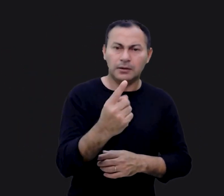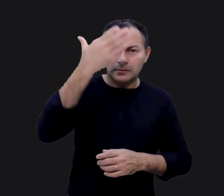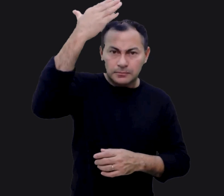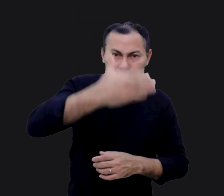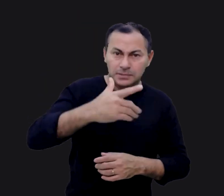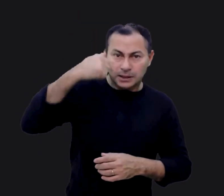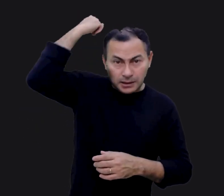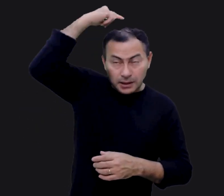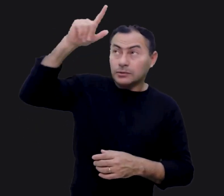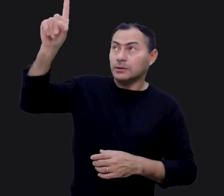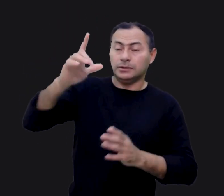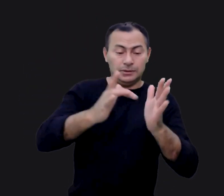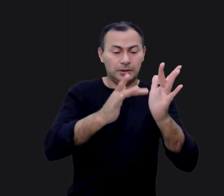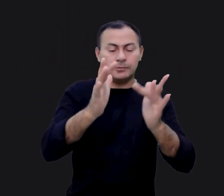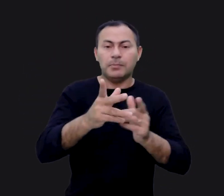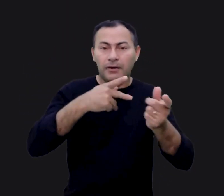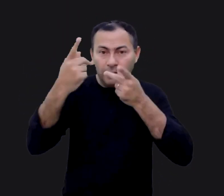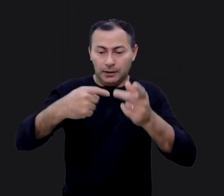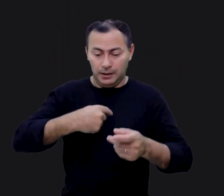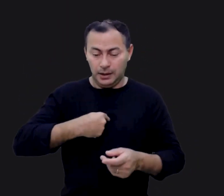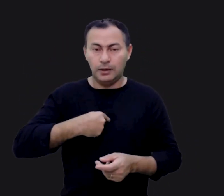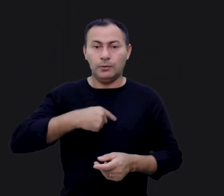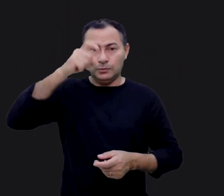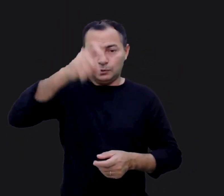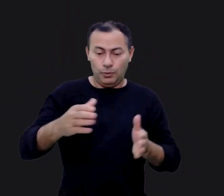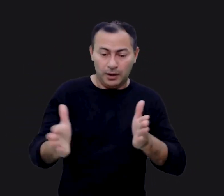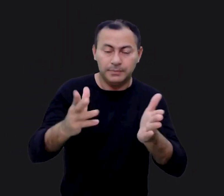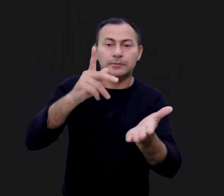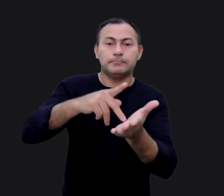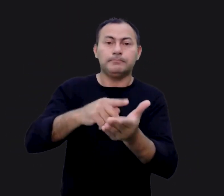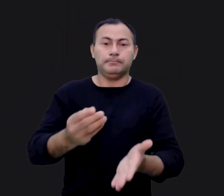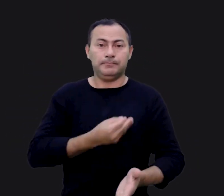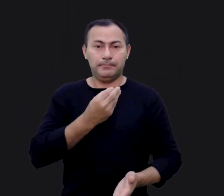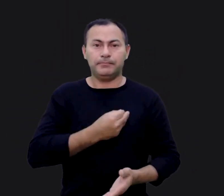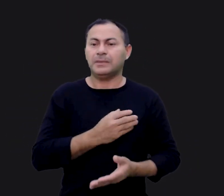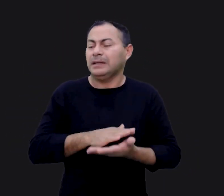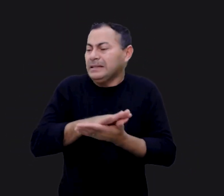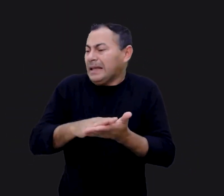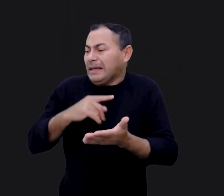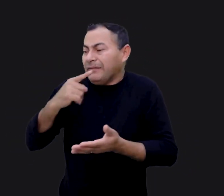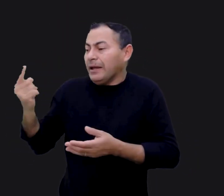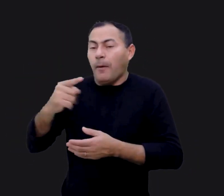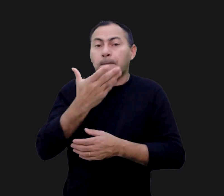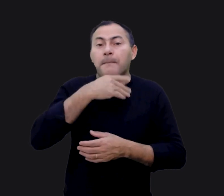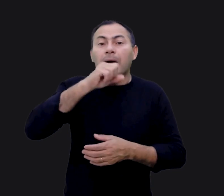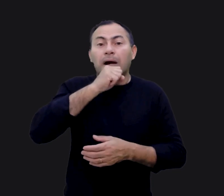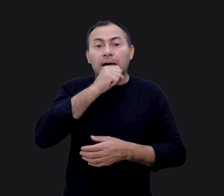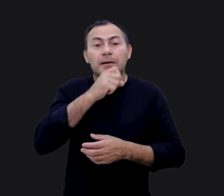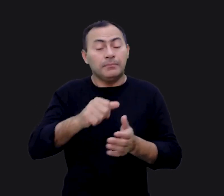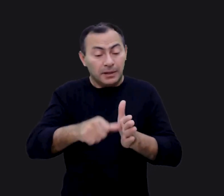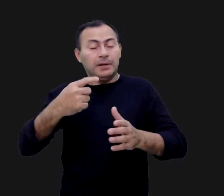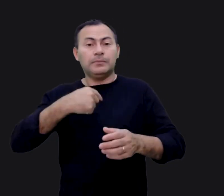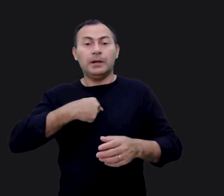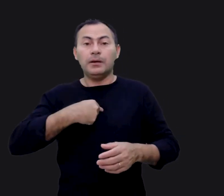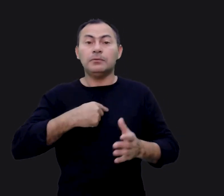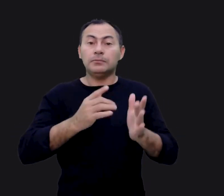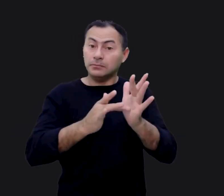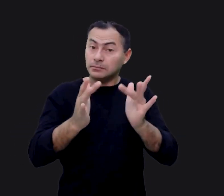para a presença do santo Deus? Jesus diz, eu sou o caminho, a verdade e a vida. Ninguém vem ao Pai a não ser por mim.